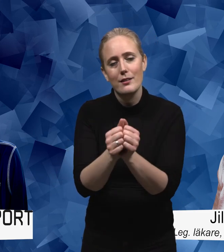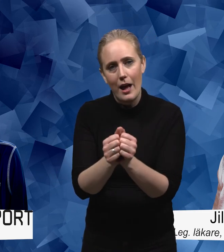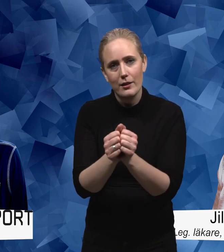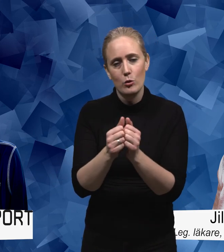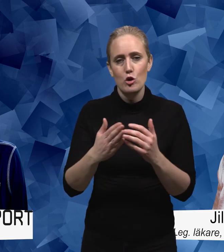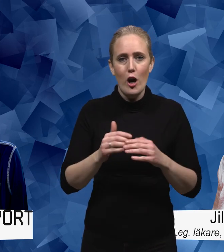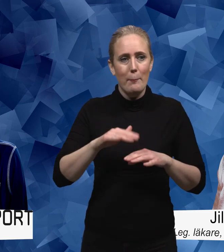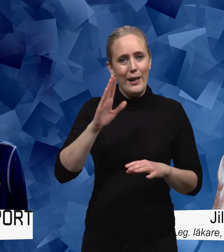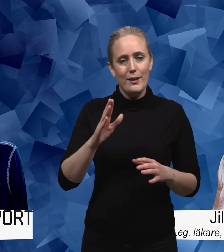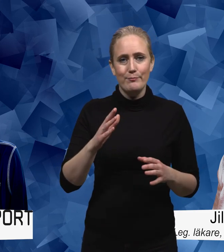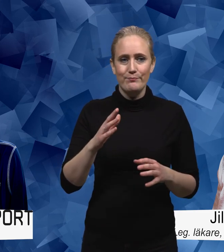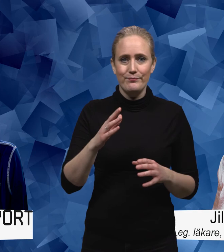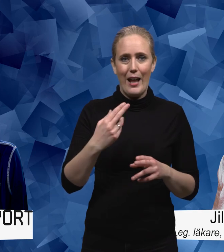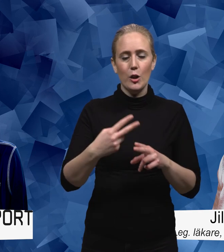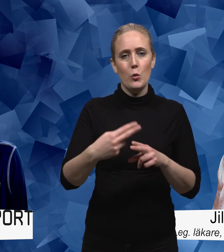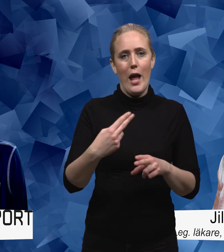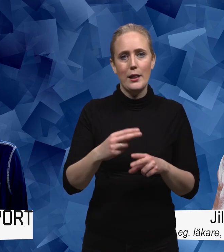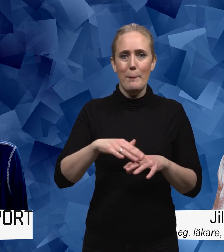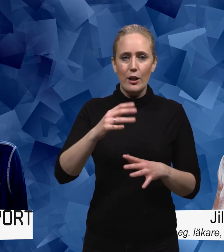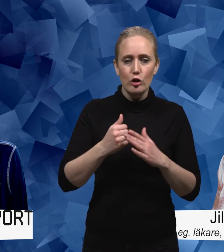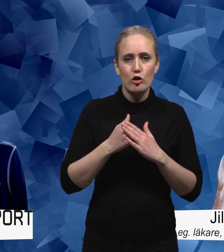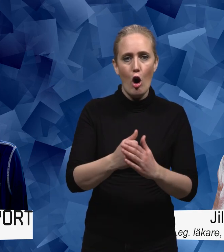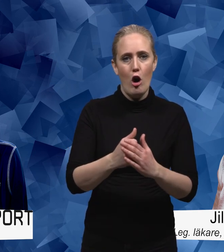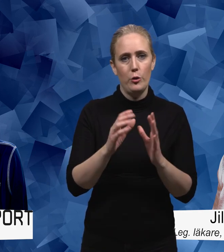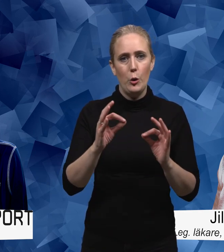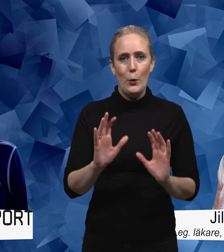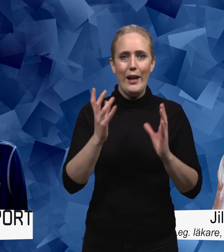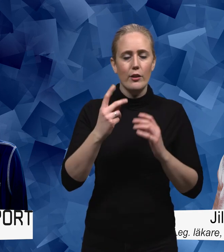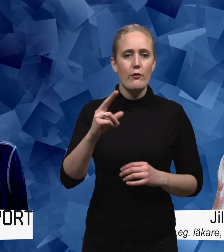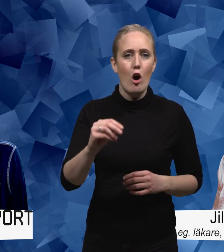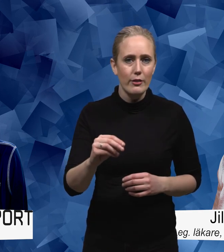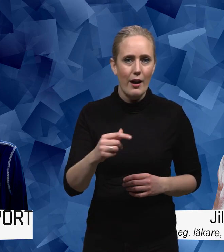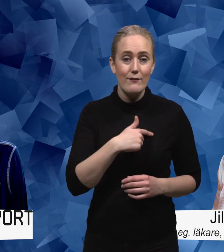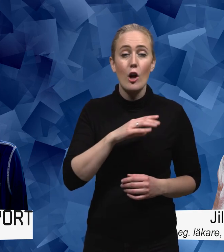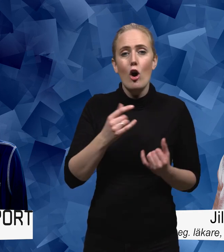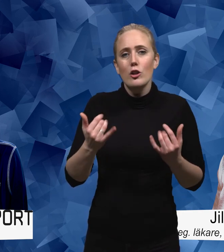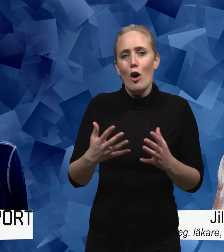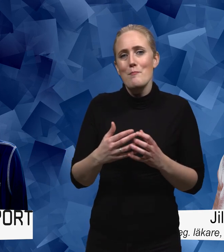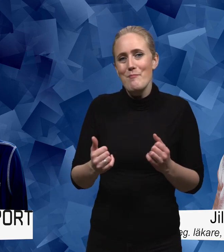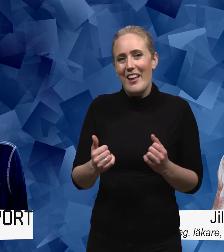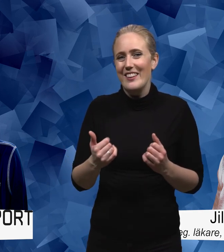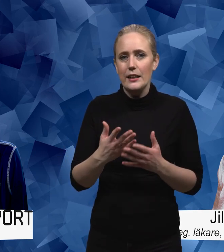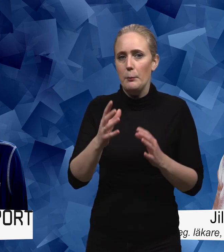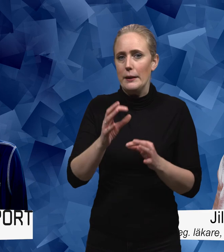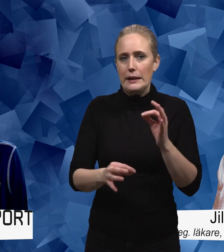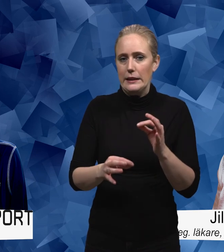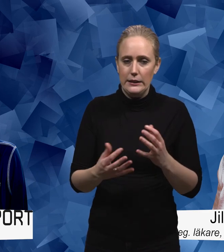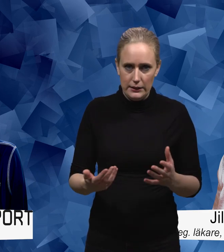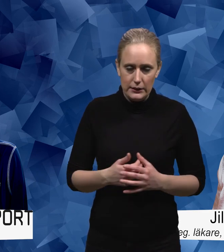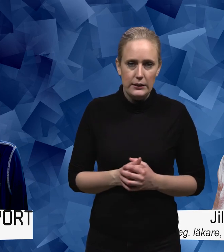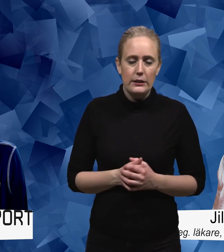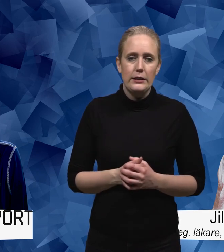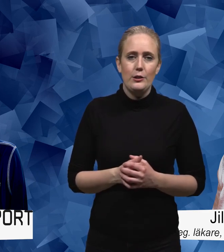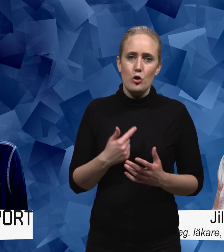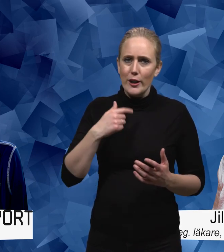så att få stöd och hjälp till levnadsvanor och det har vi nu också men det kan vara lite väl långt i det så att det är det ena som